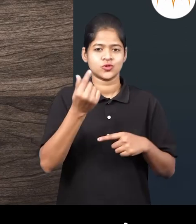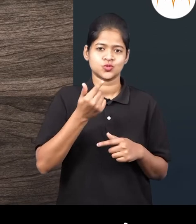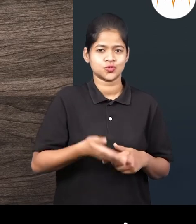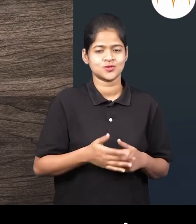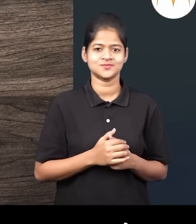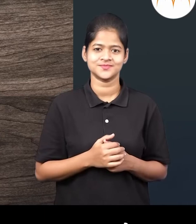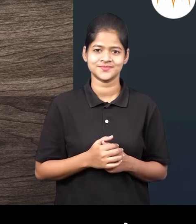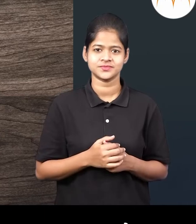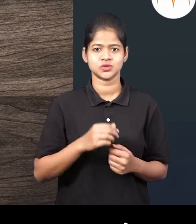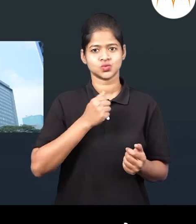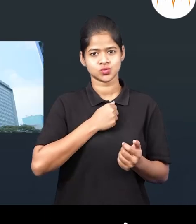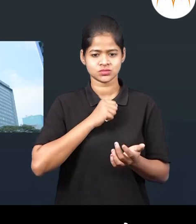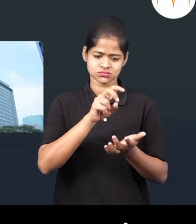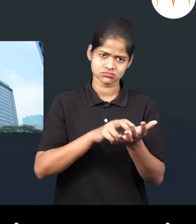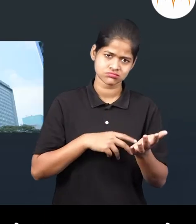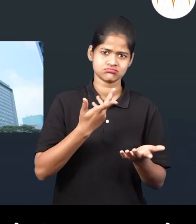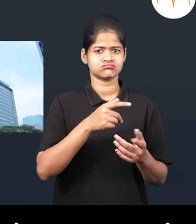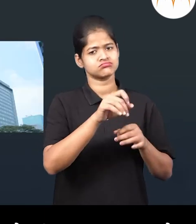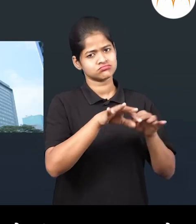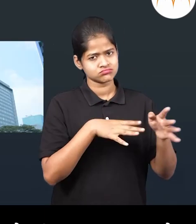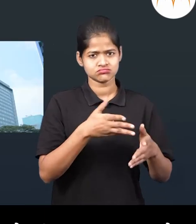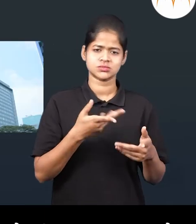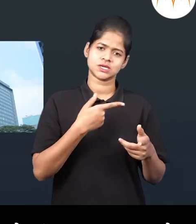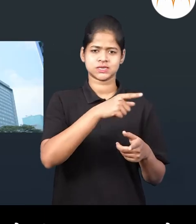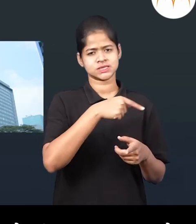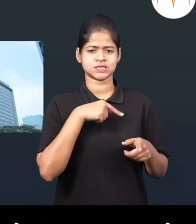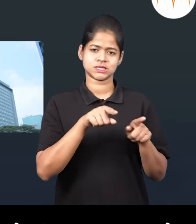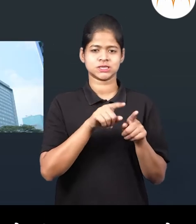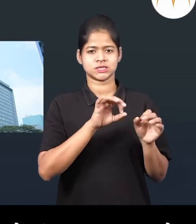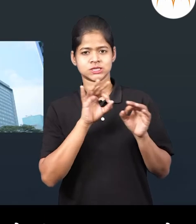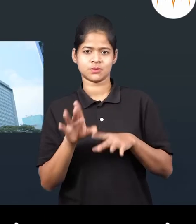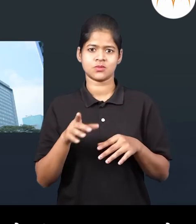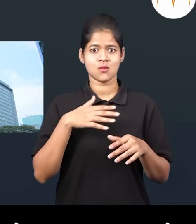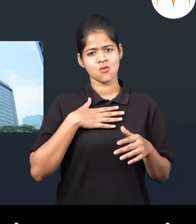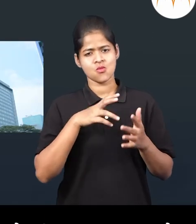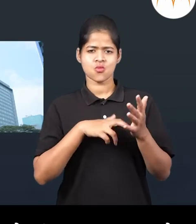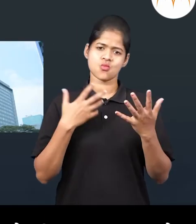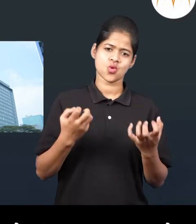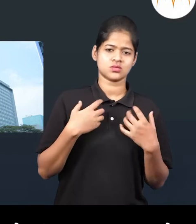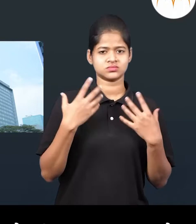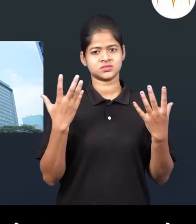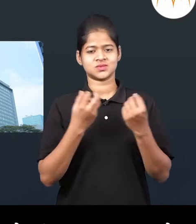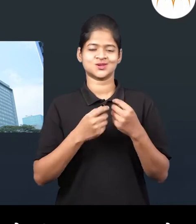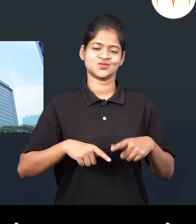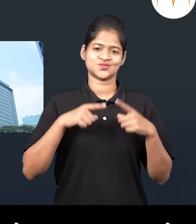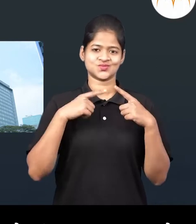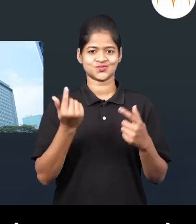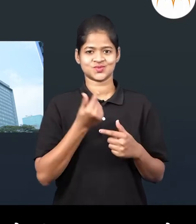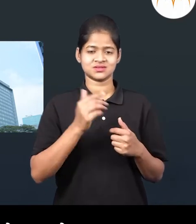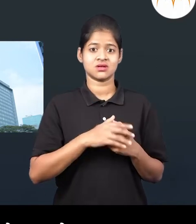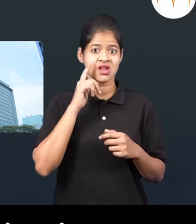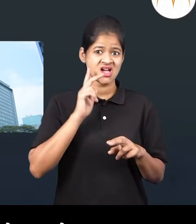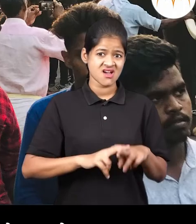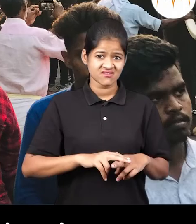बोल्णात सहजवा पर तो अपले गाव किवा अपले शहर जसे आहे तसे जीवन आपन जगतो